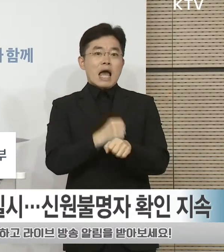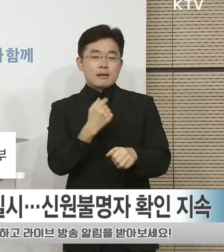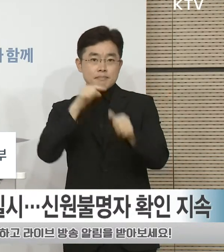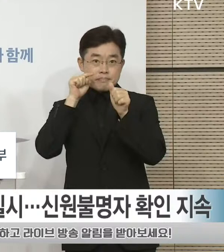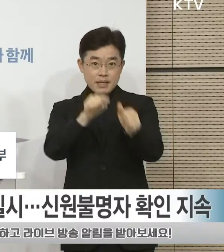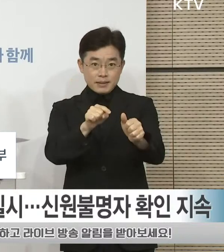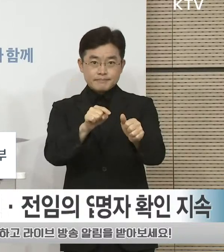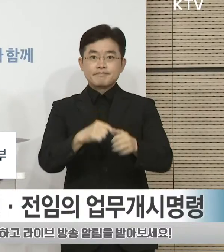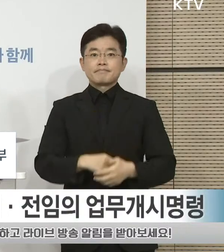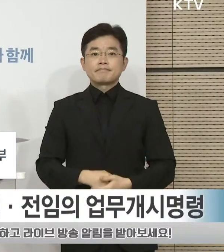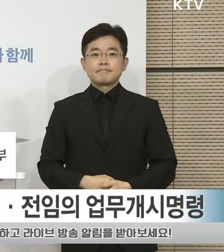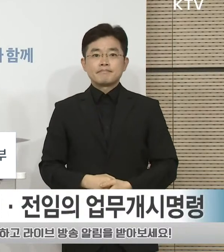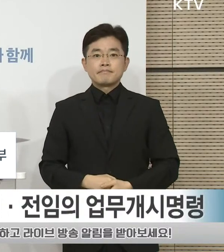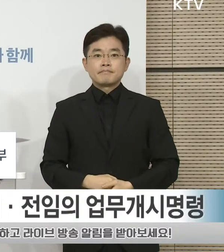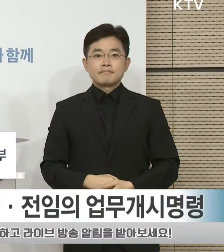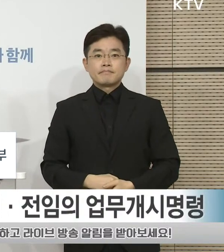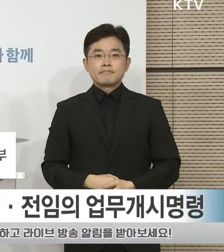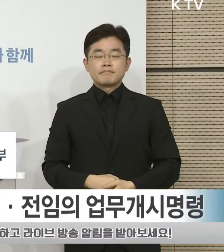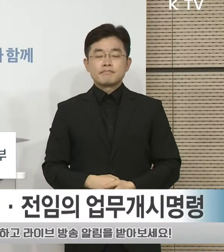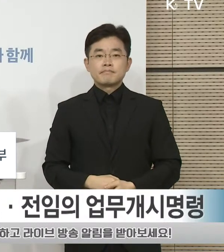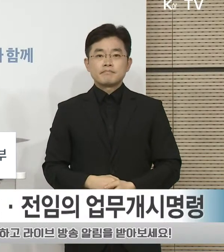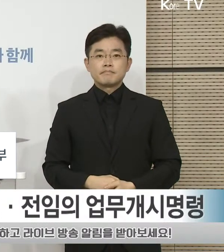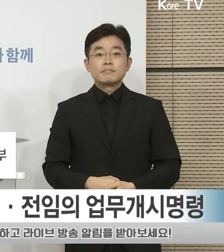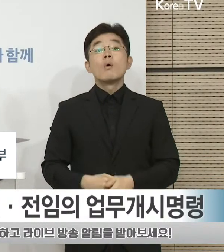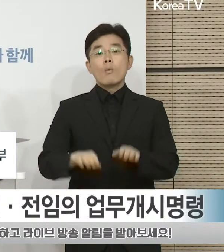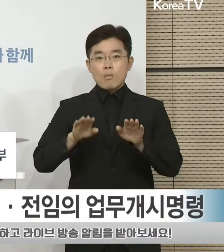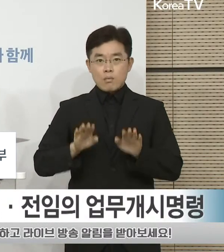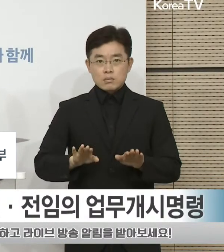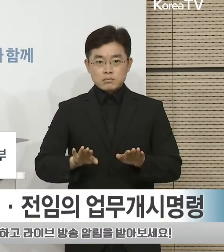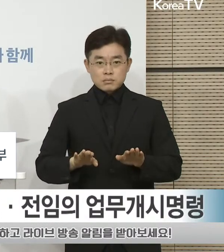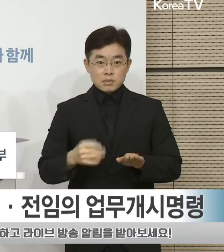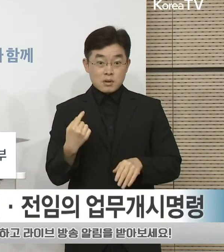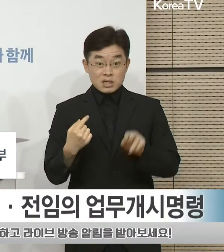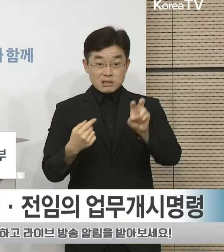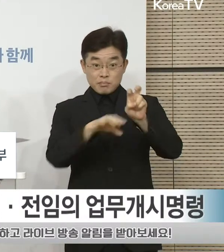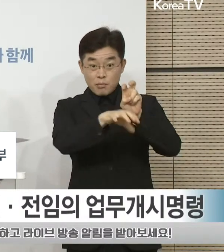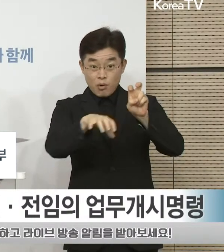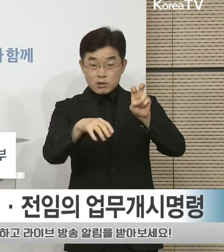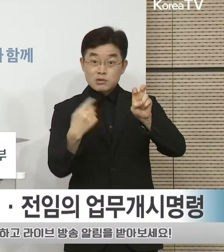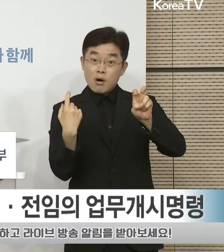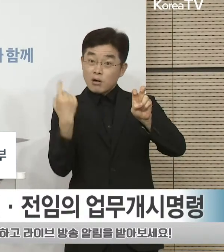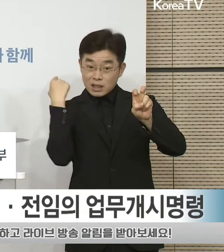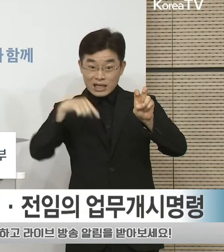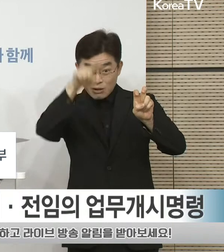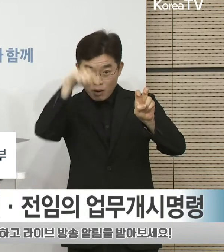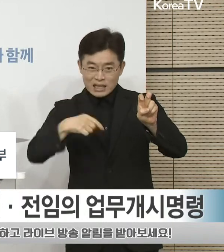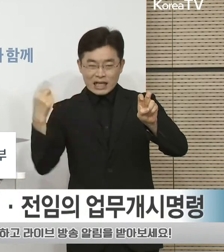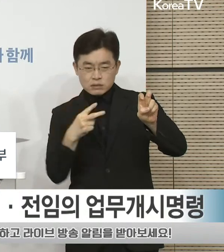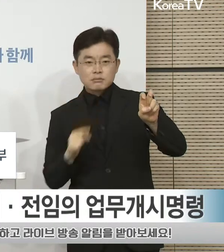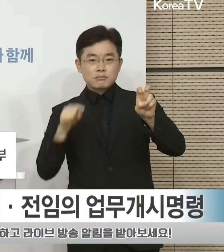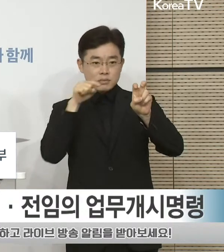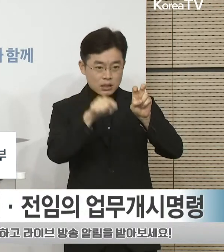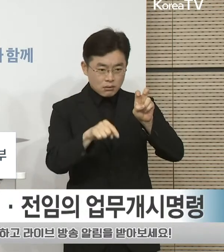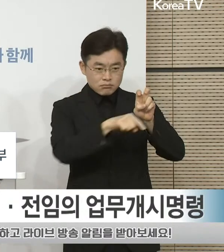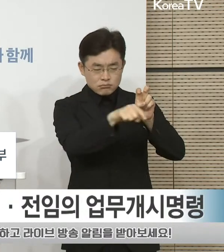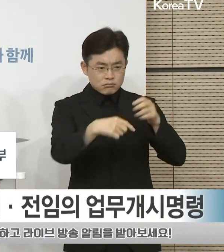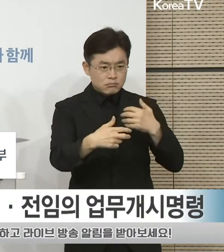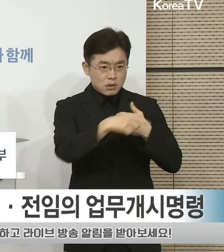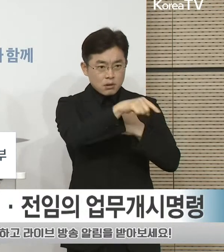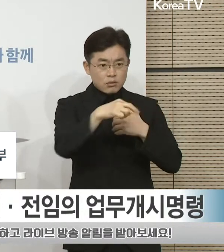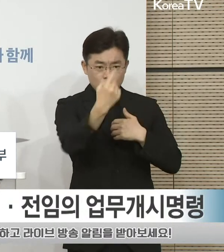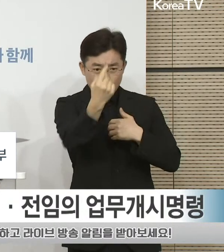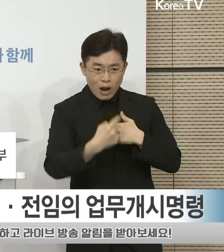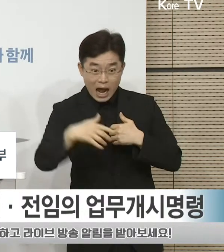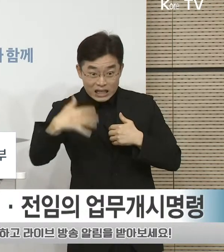명령서를 발부하였습니다. 오늘은 어제 방문한 수렴병원을 재방문하여 휴진한